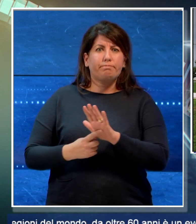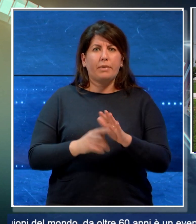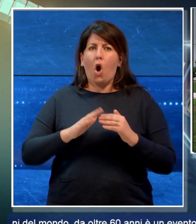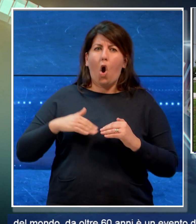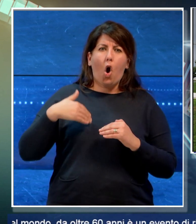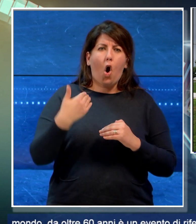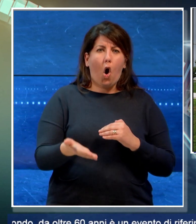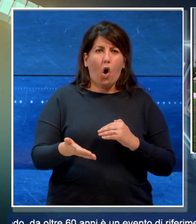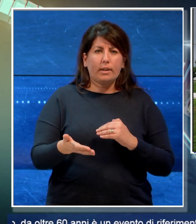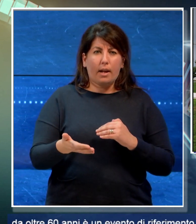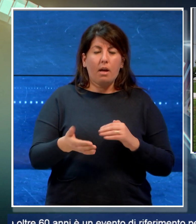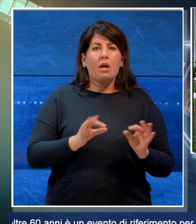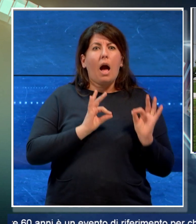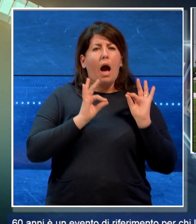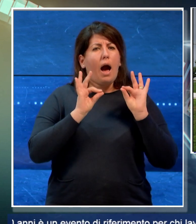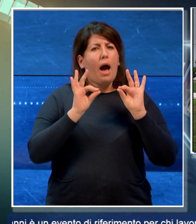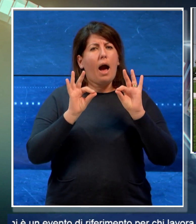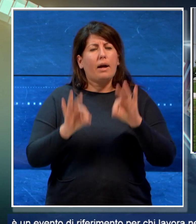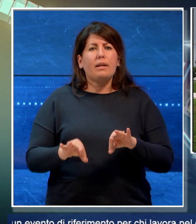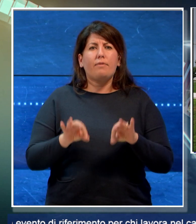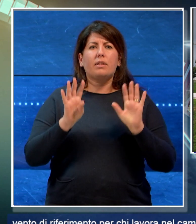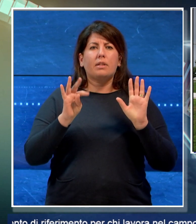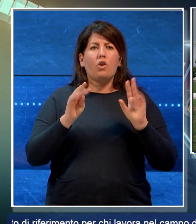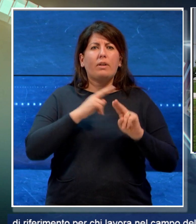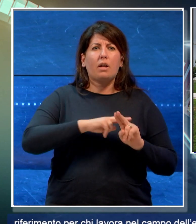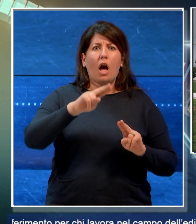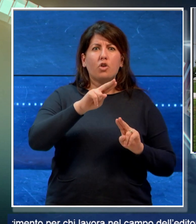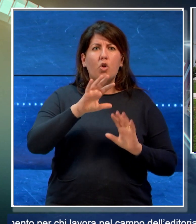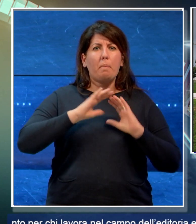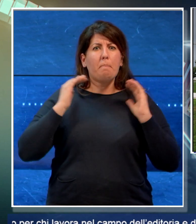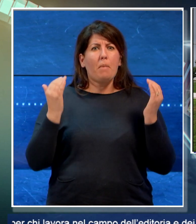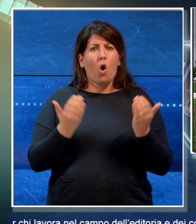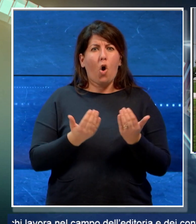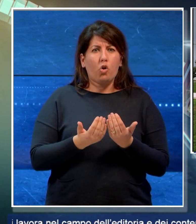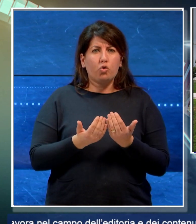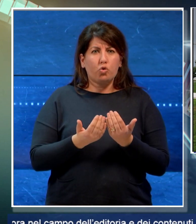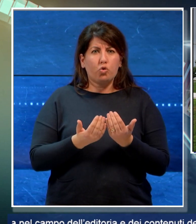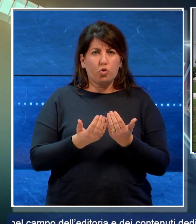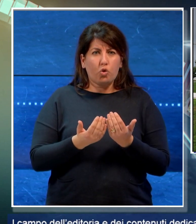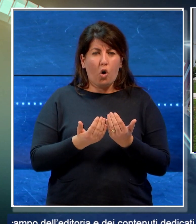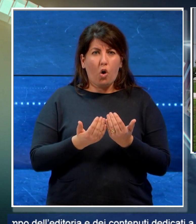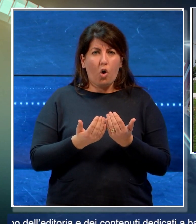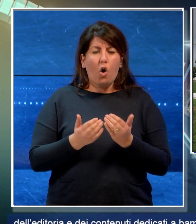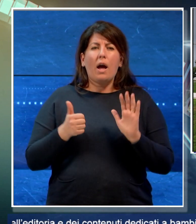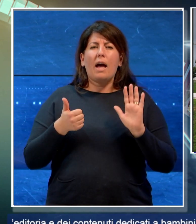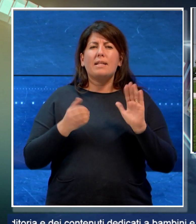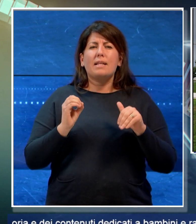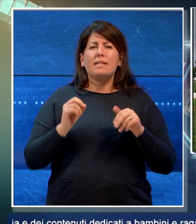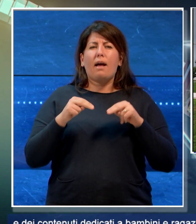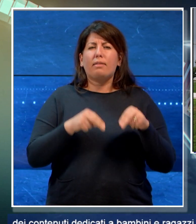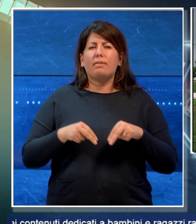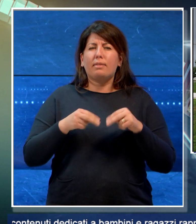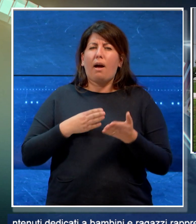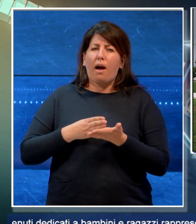in arrivo da 90 paesi del mondo. Da oltre 60 anni è un evento di